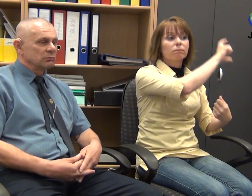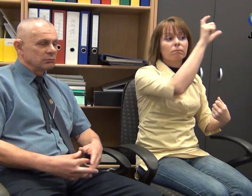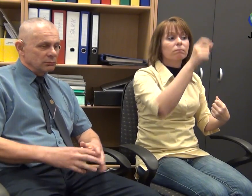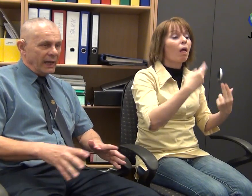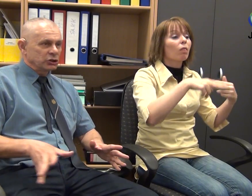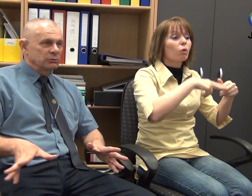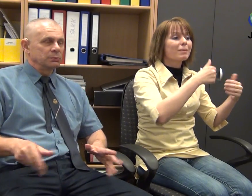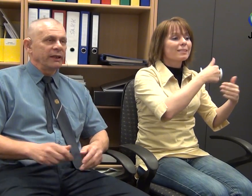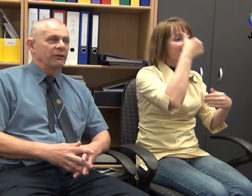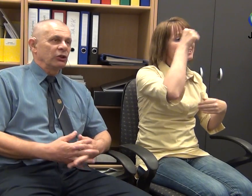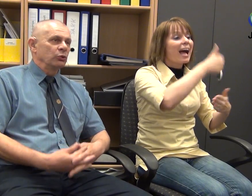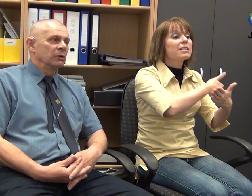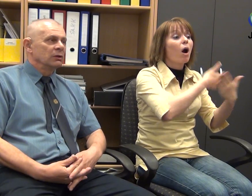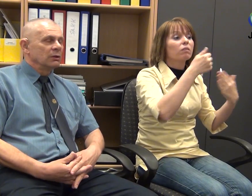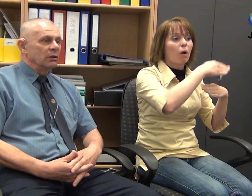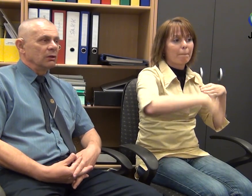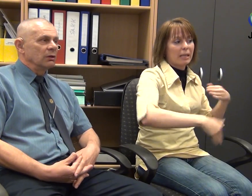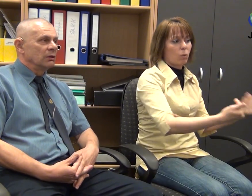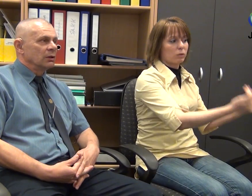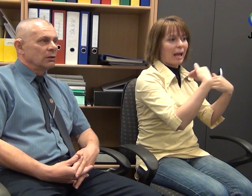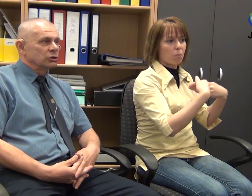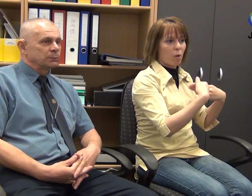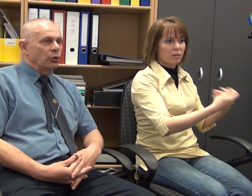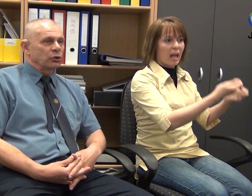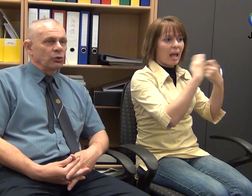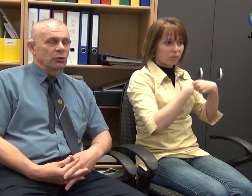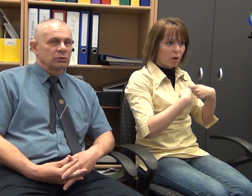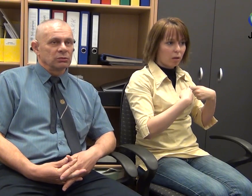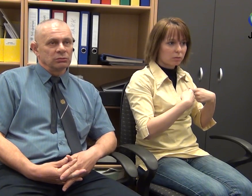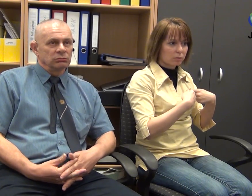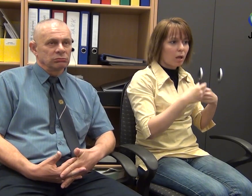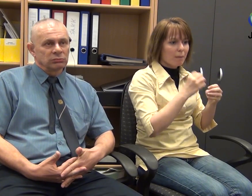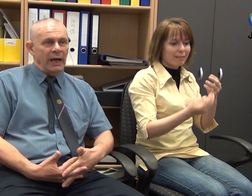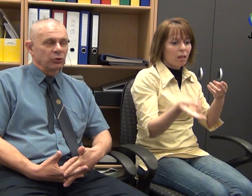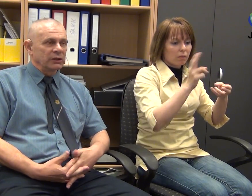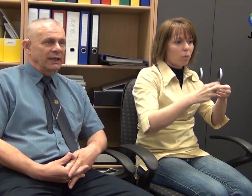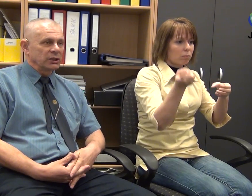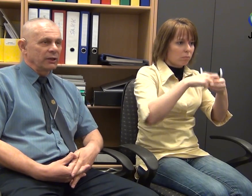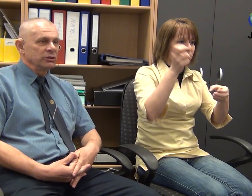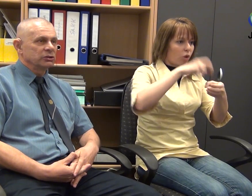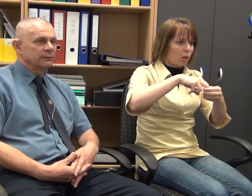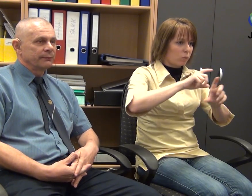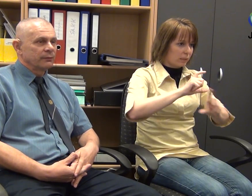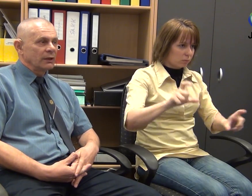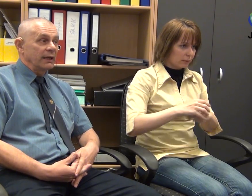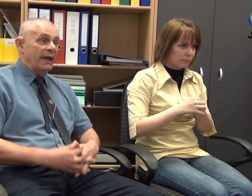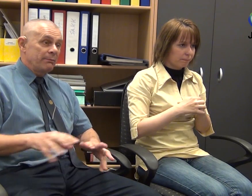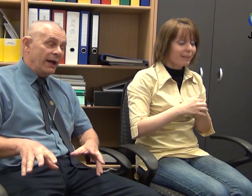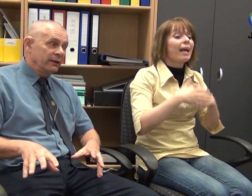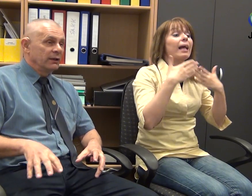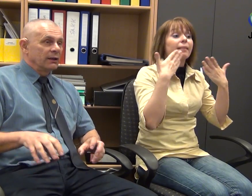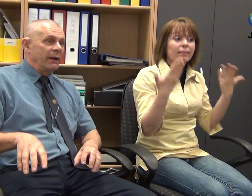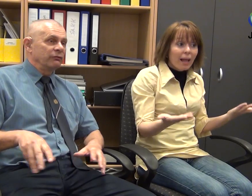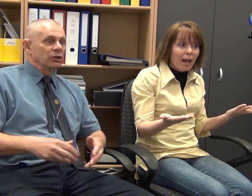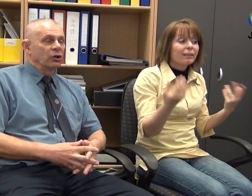más specifikum sporttorok támogatására is. Tehát